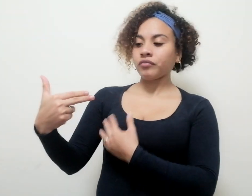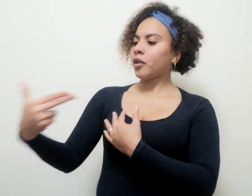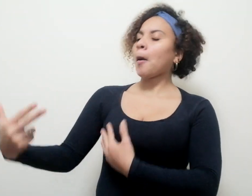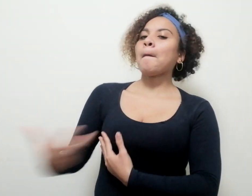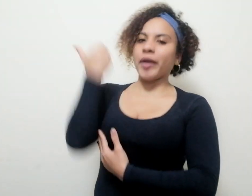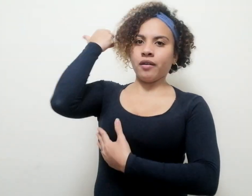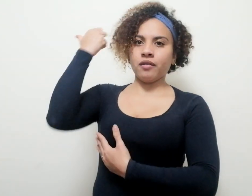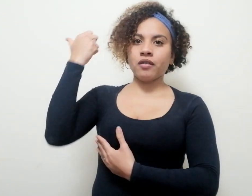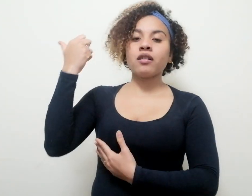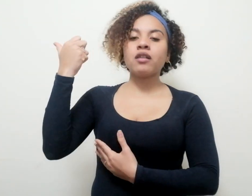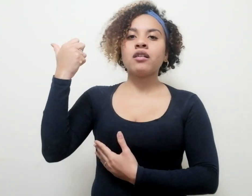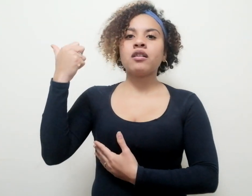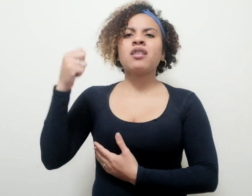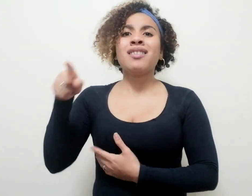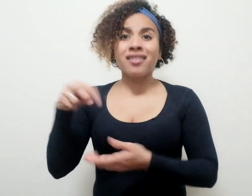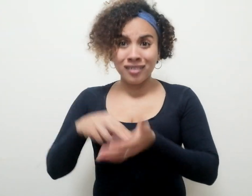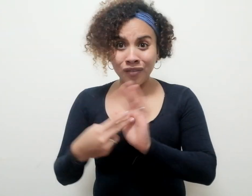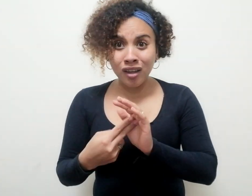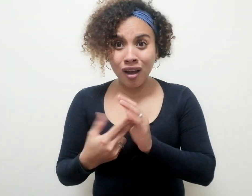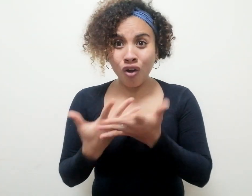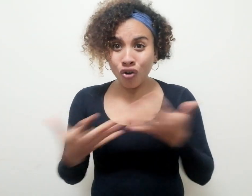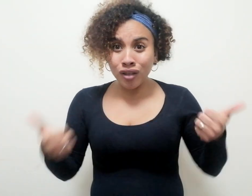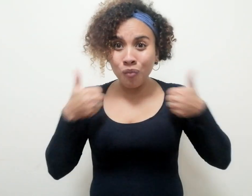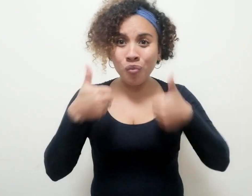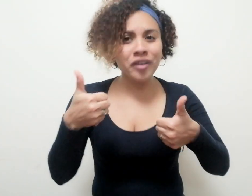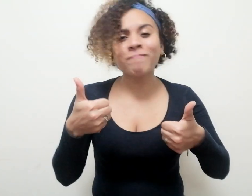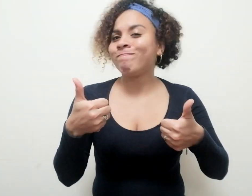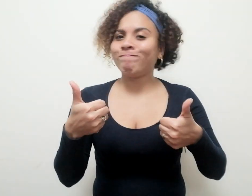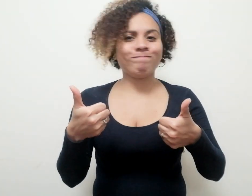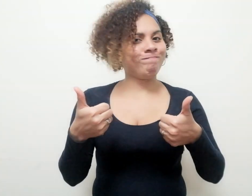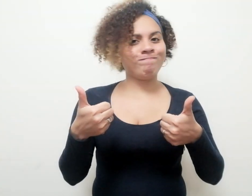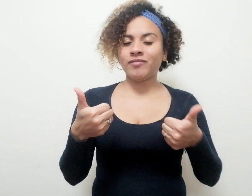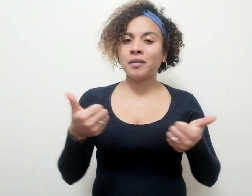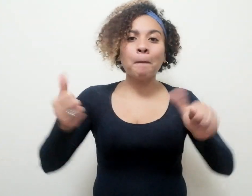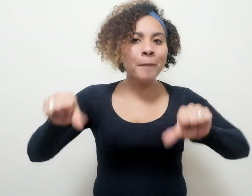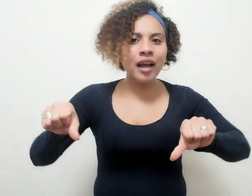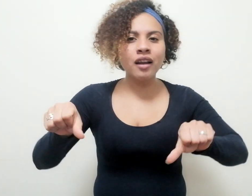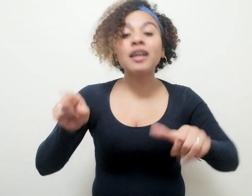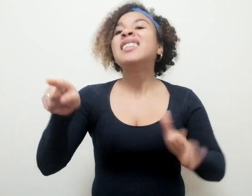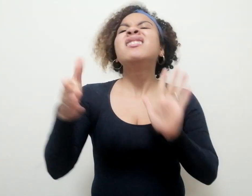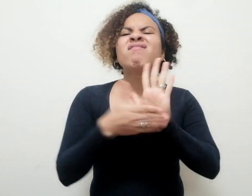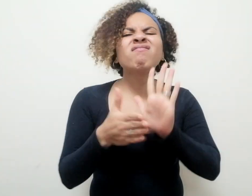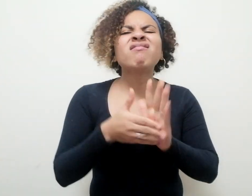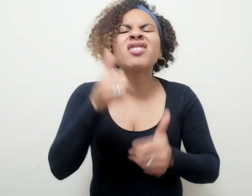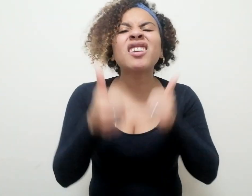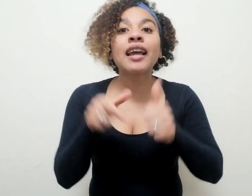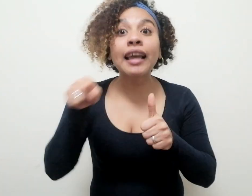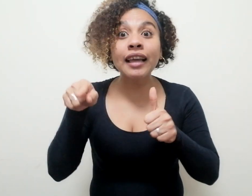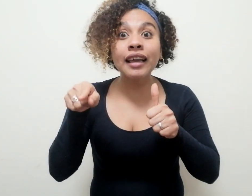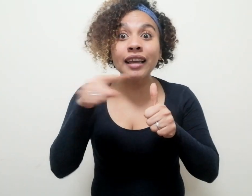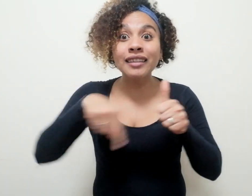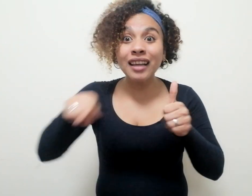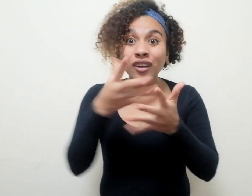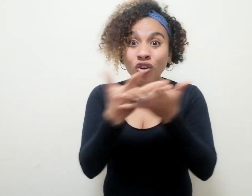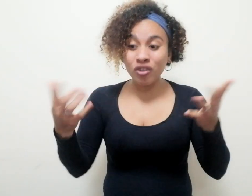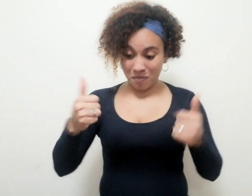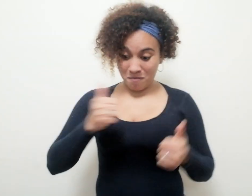El intestino no fue piadoso con él. Prueba de ello es que la habitación en la que se suicidó